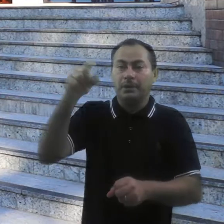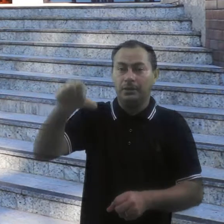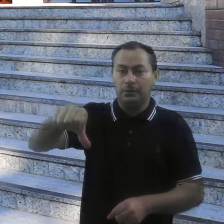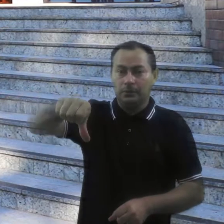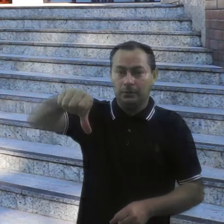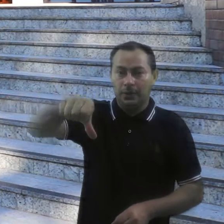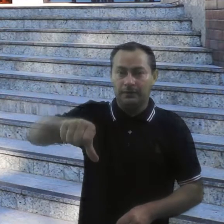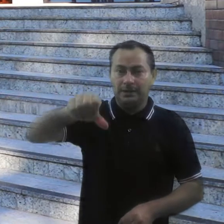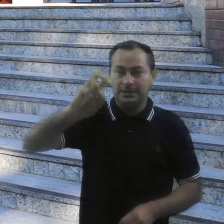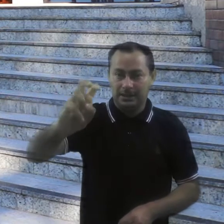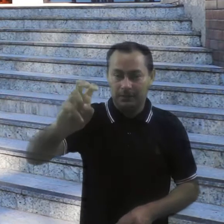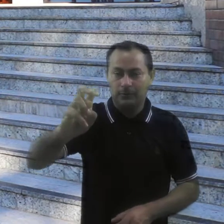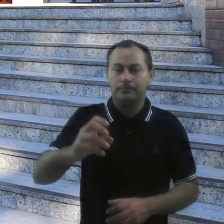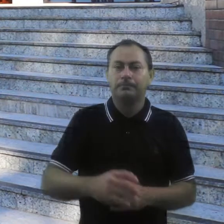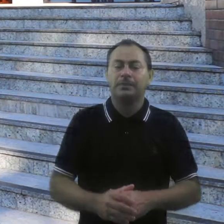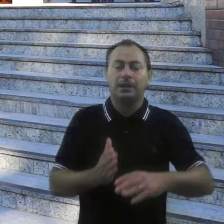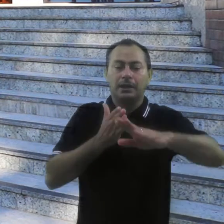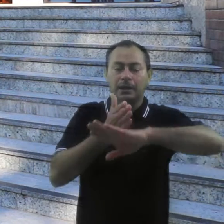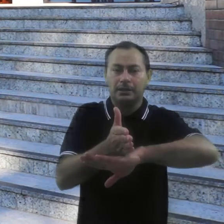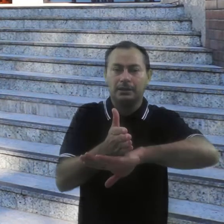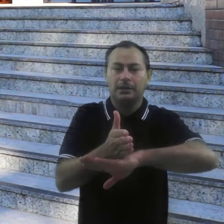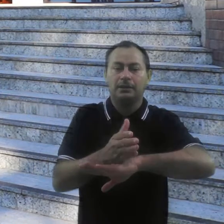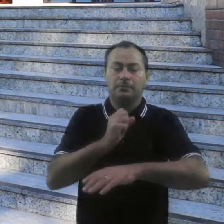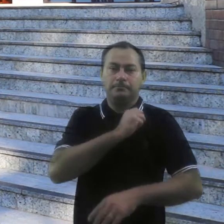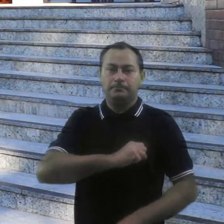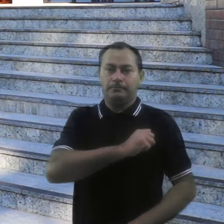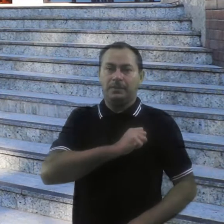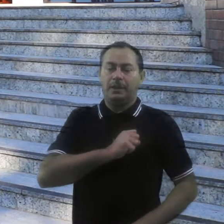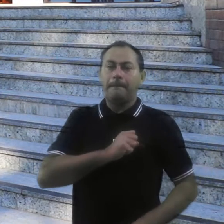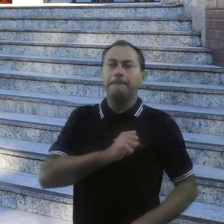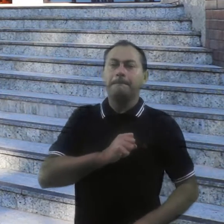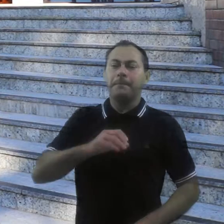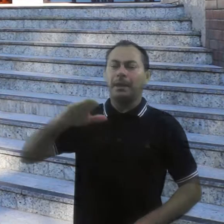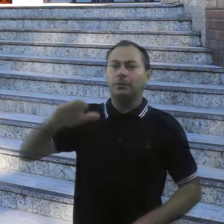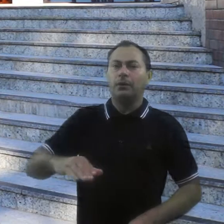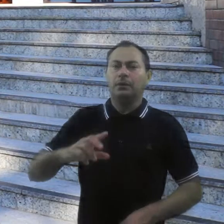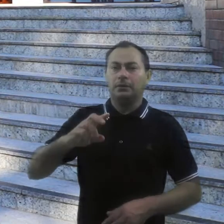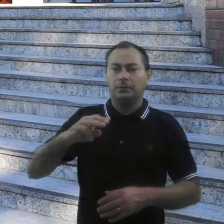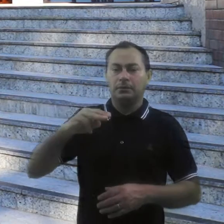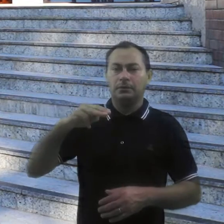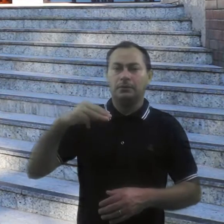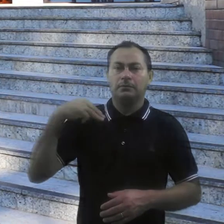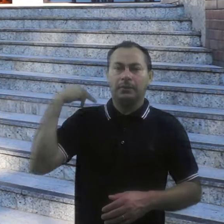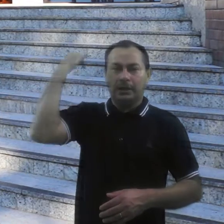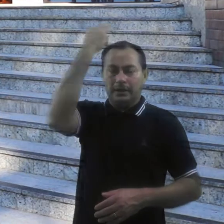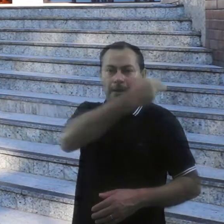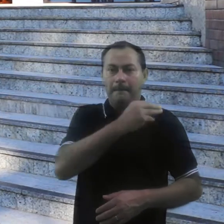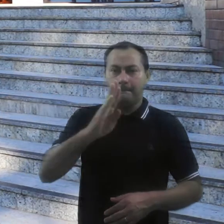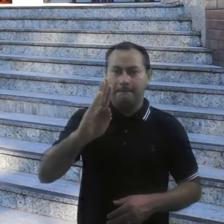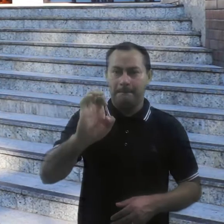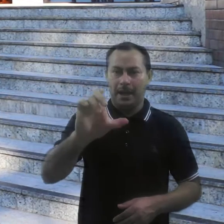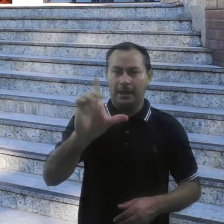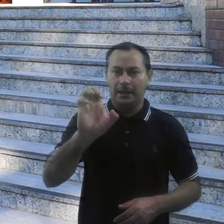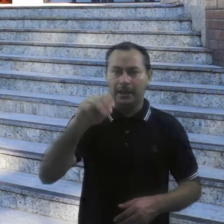adentrei para o seminário menor Nossa Senhora de Belém, em Guarapuava, aí segui a minha